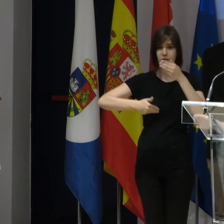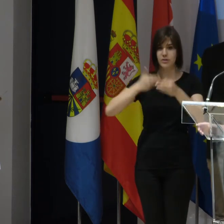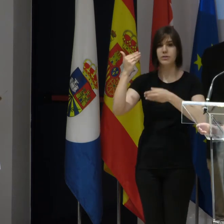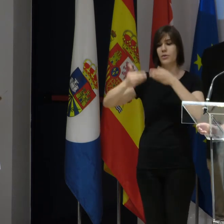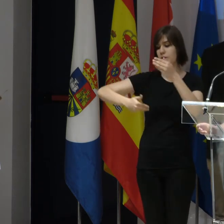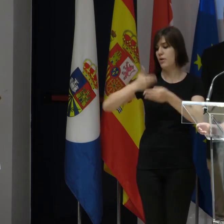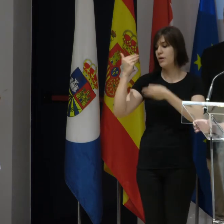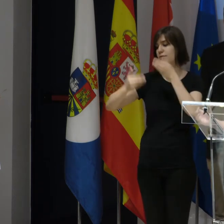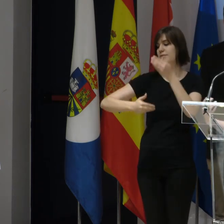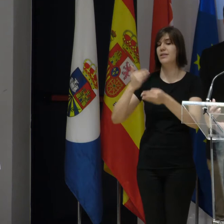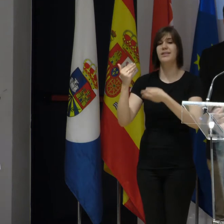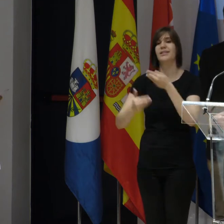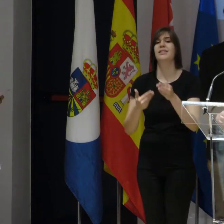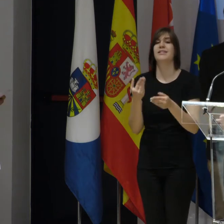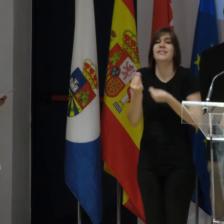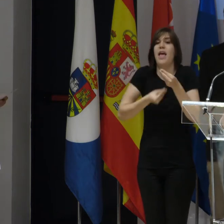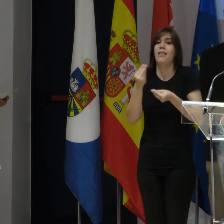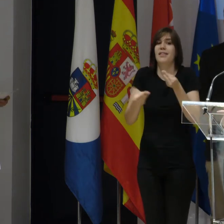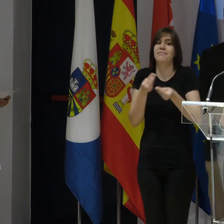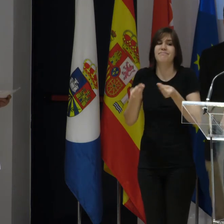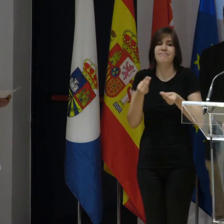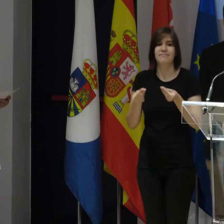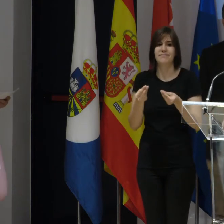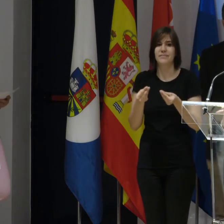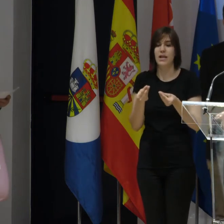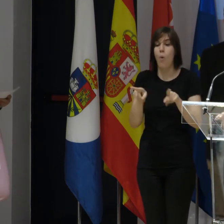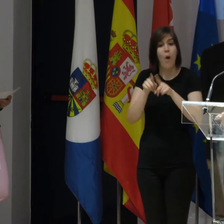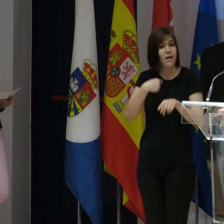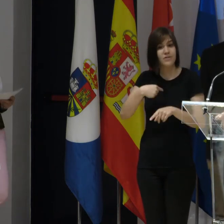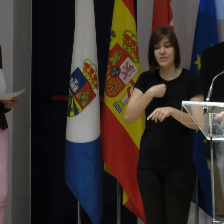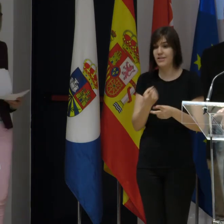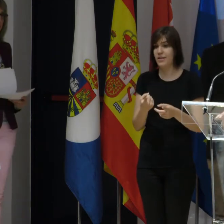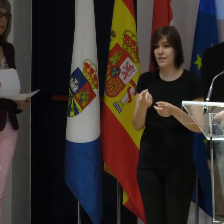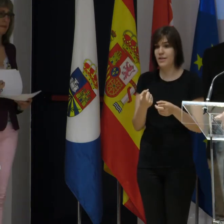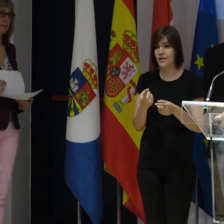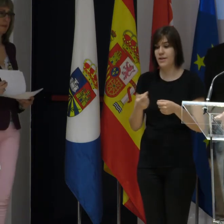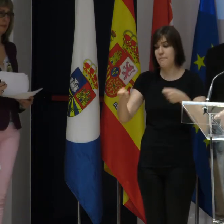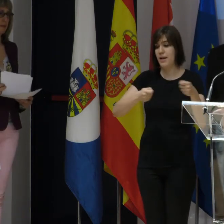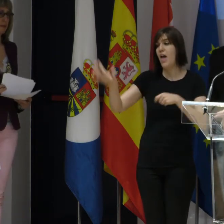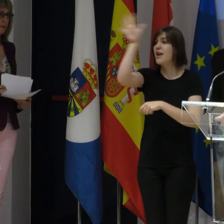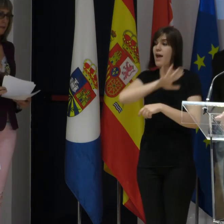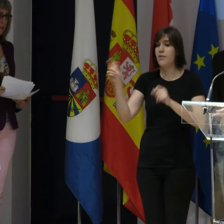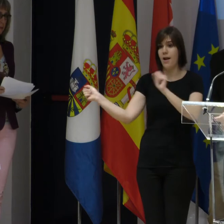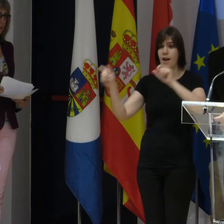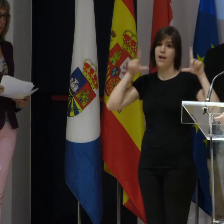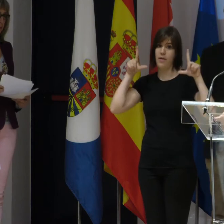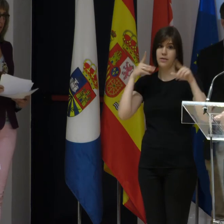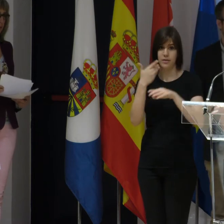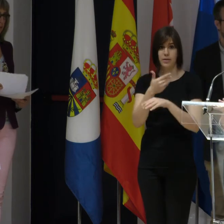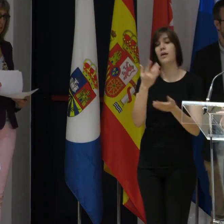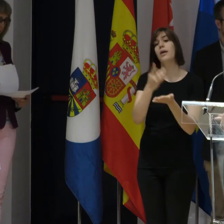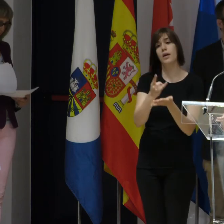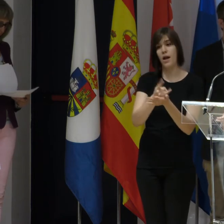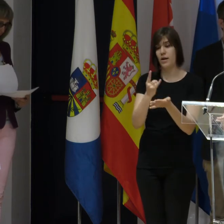continuar. Es lo que te hace al final, como a nosotros, a día de hoy líderes en el mercado nacional en callos en refrigerado.